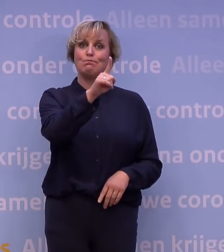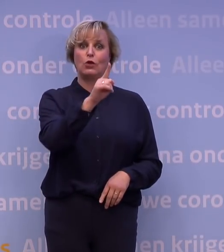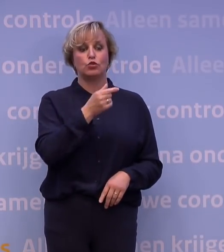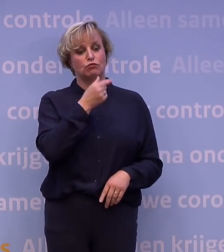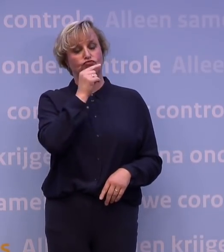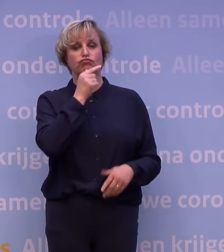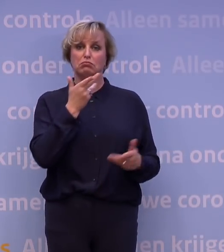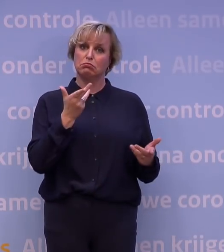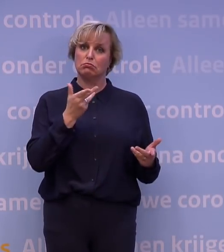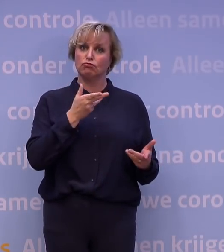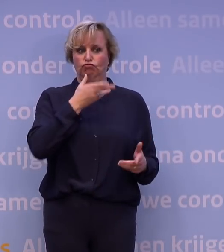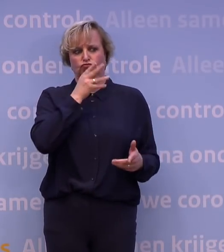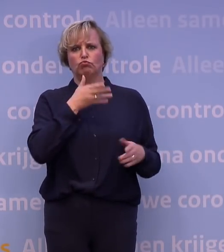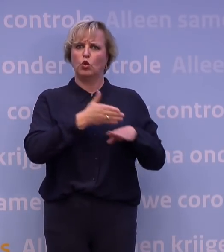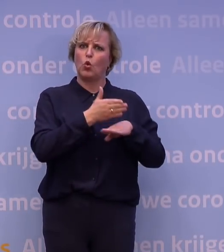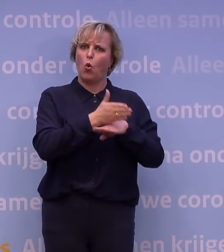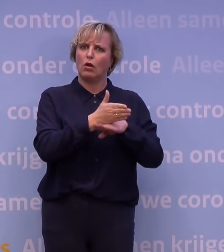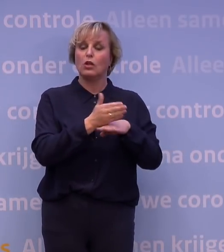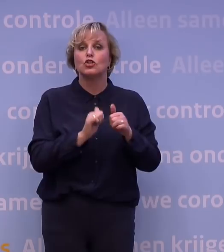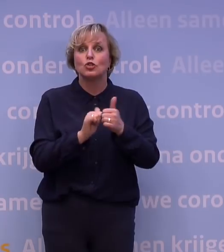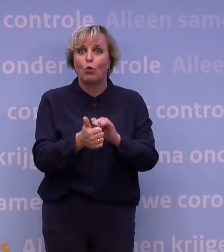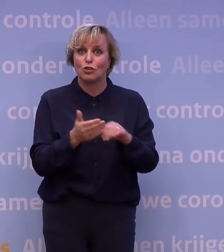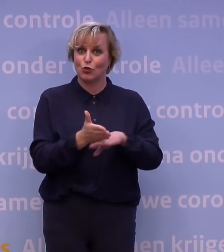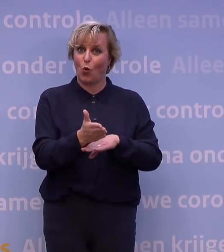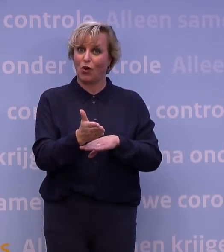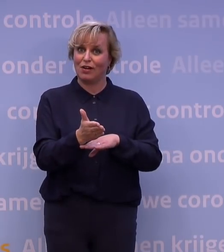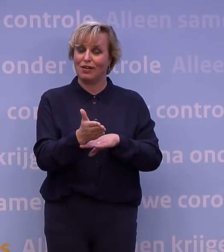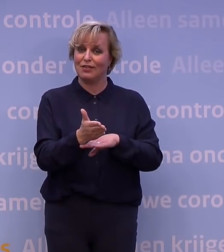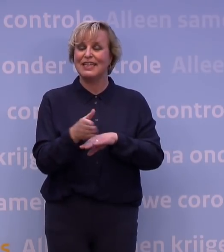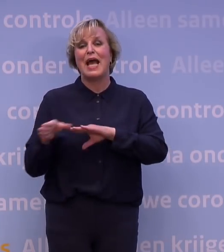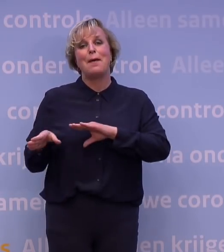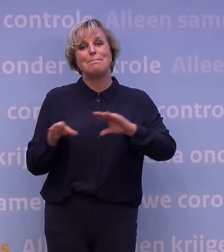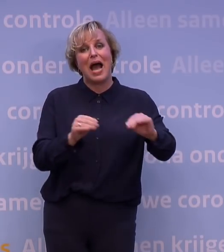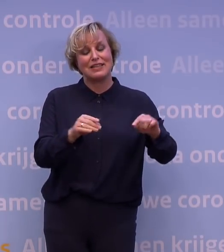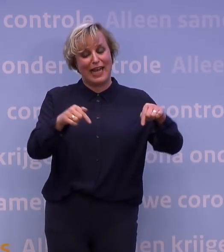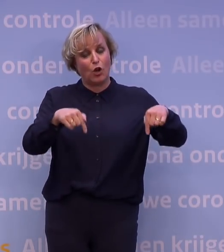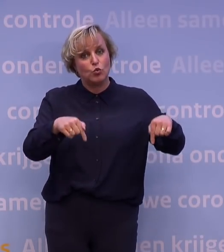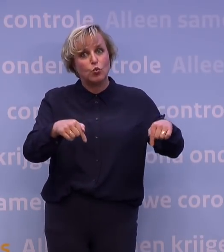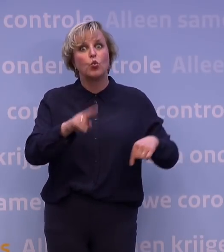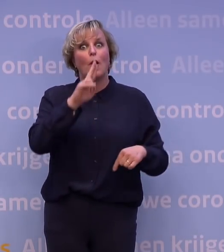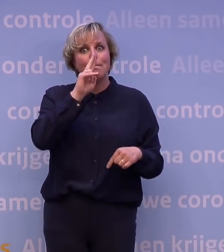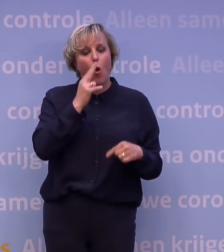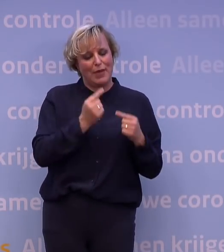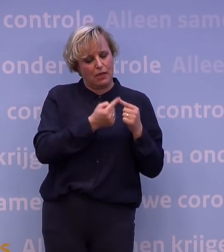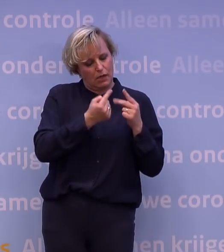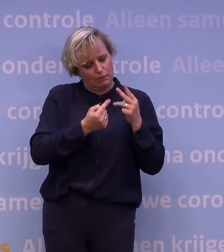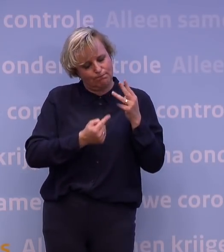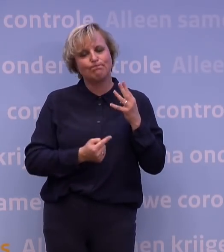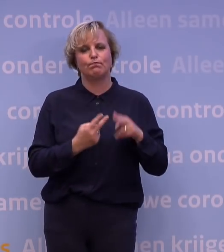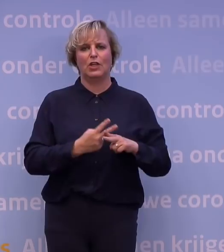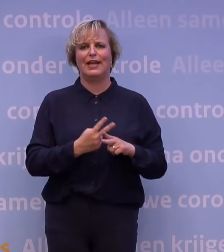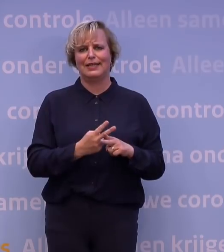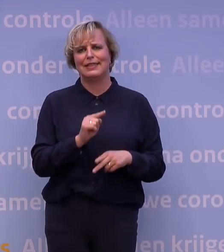dat we blijven genieten, dat we kunnen sporten. En in de maatregelen die we nemen, proberen we met al die aspecten rekening te houden.